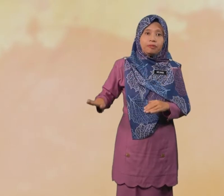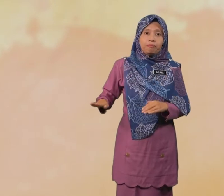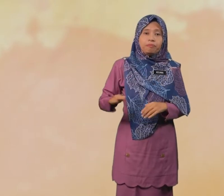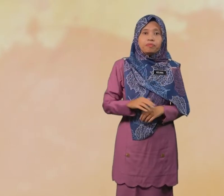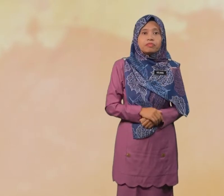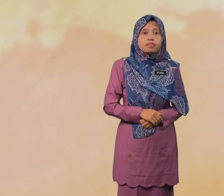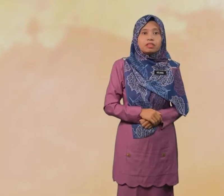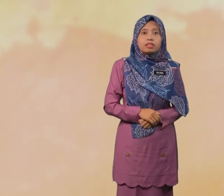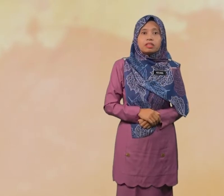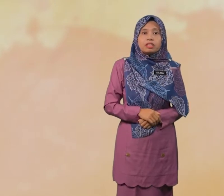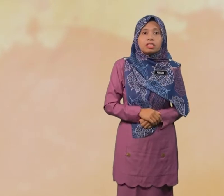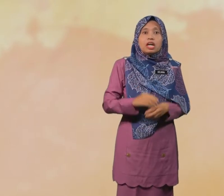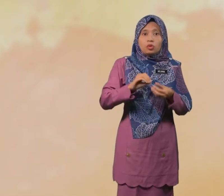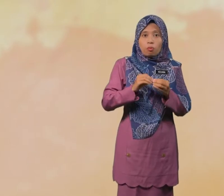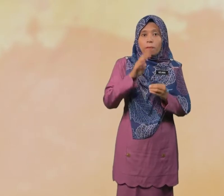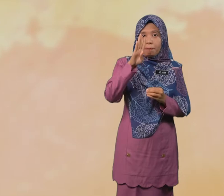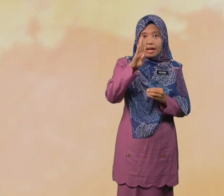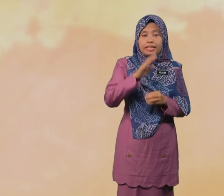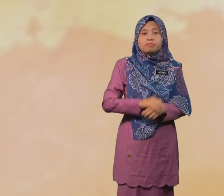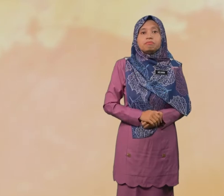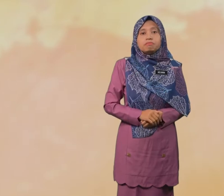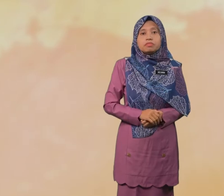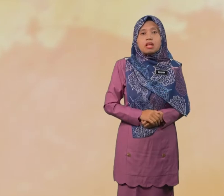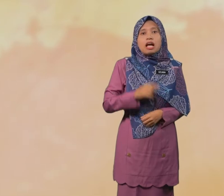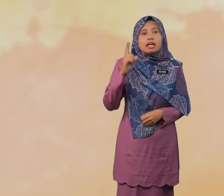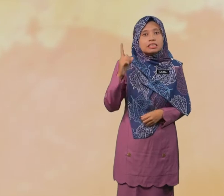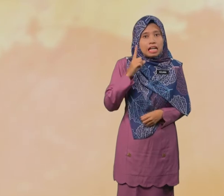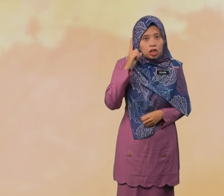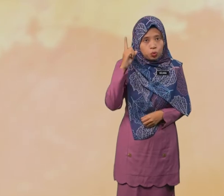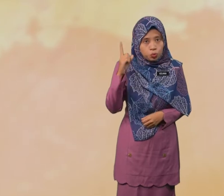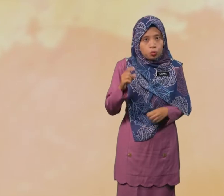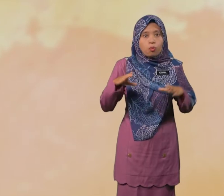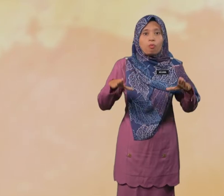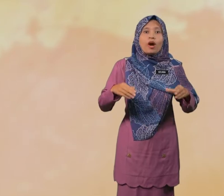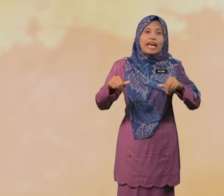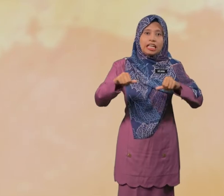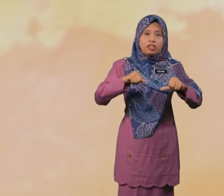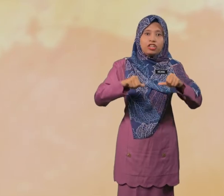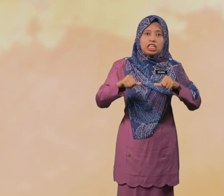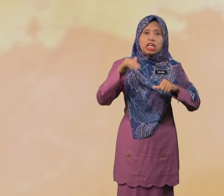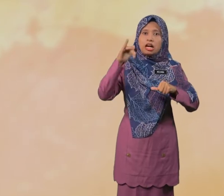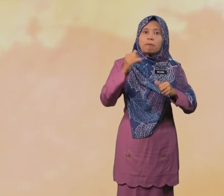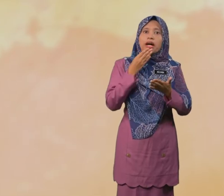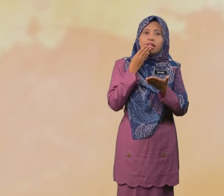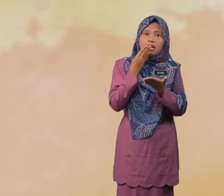Nombor Empat Selalu Buat Aktiviti Yang Baik